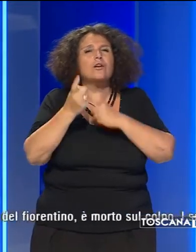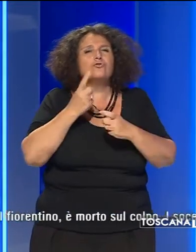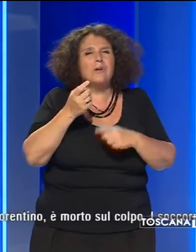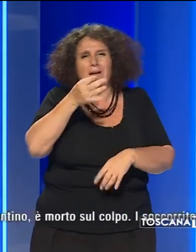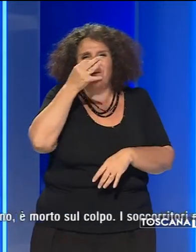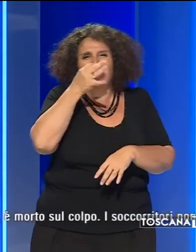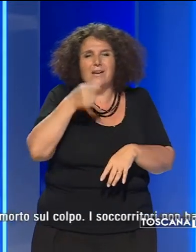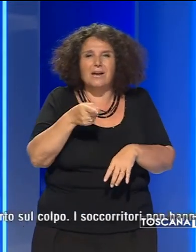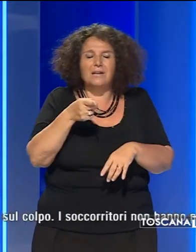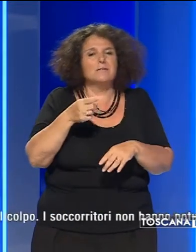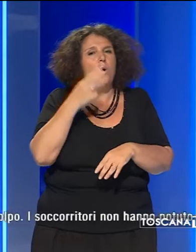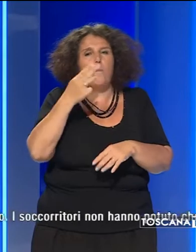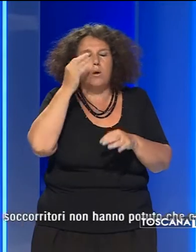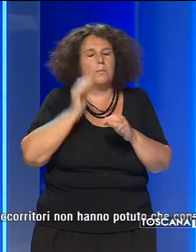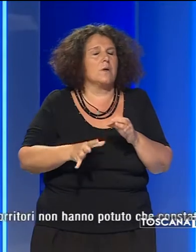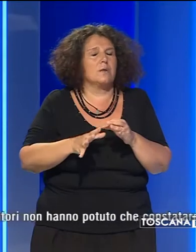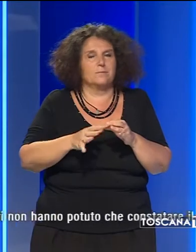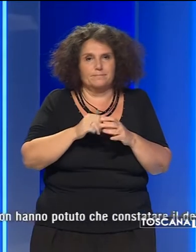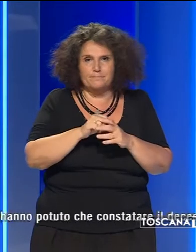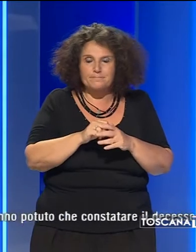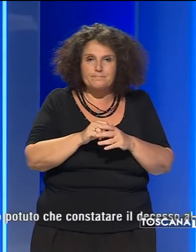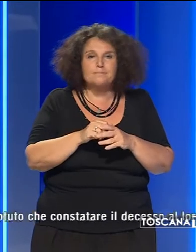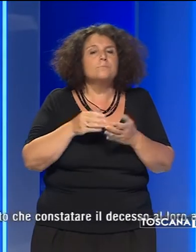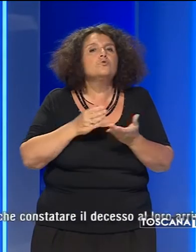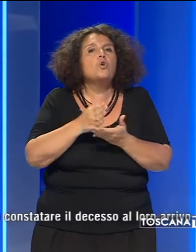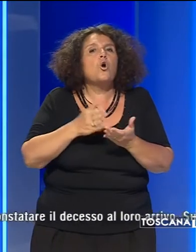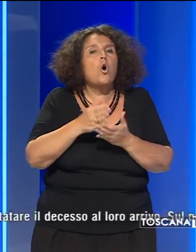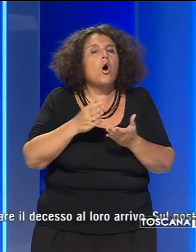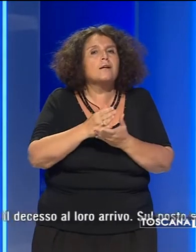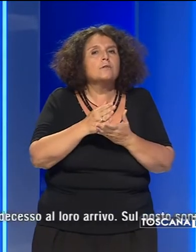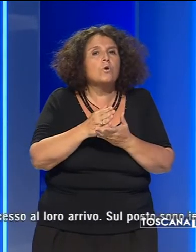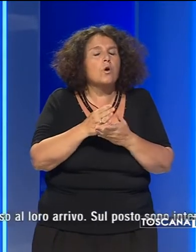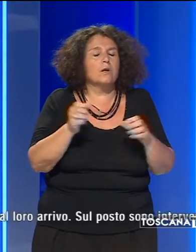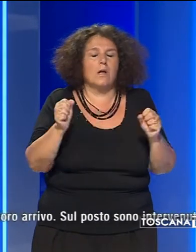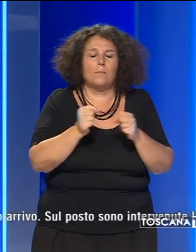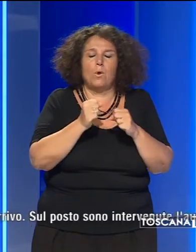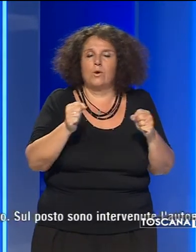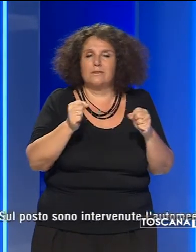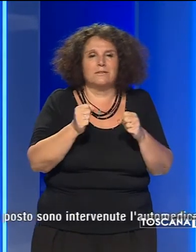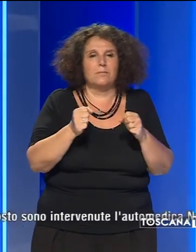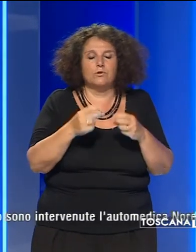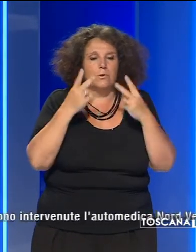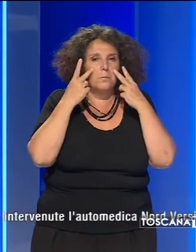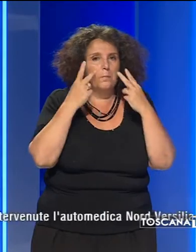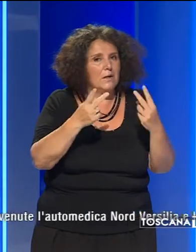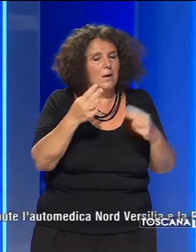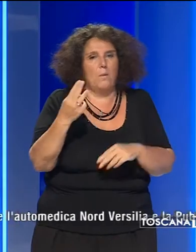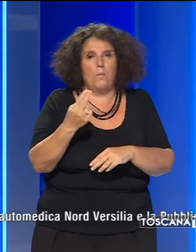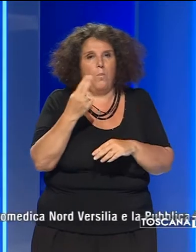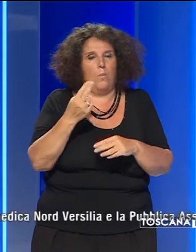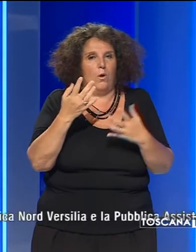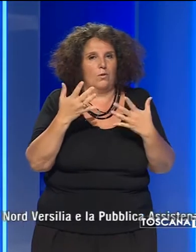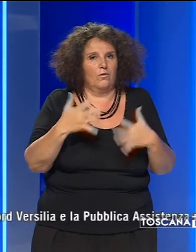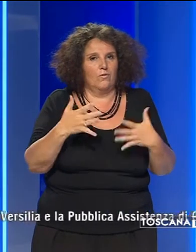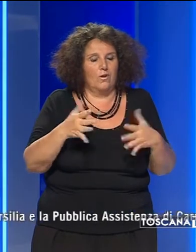Fiorentino, è morto sul corpo. I soccorritori non hanno potuto fare altro che constatarne il decesso